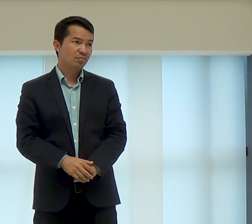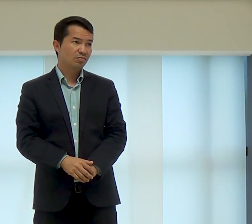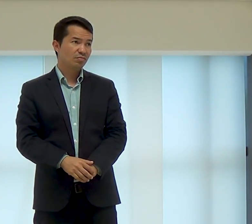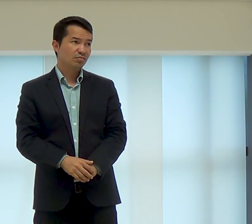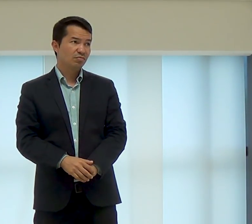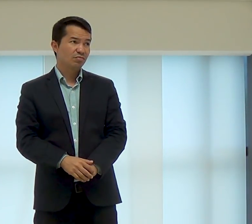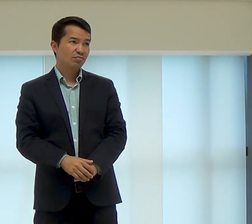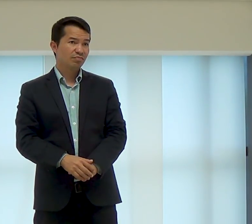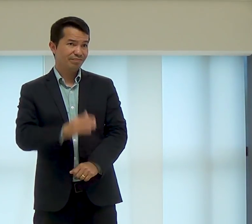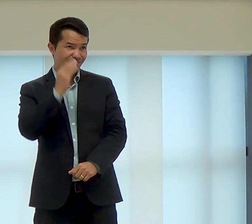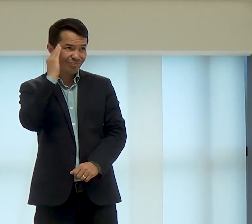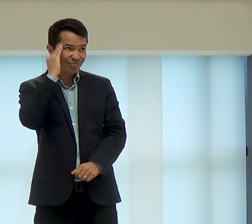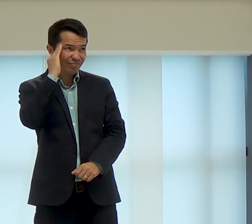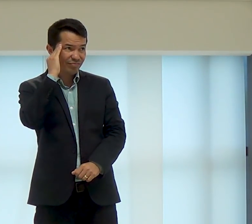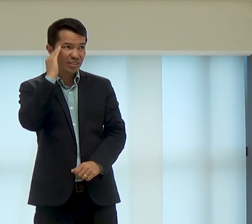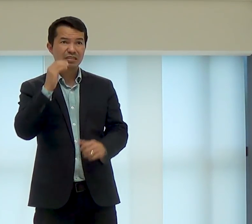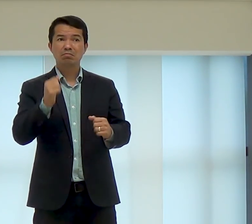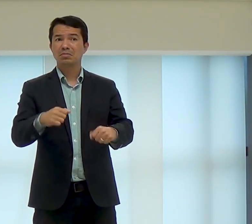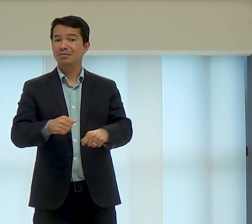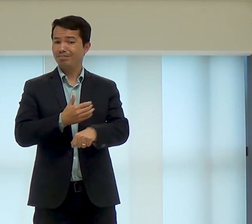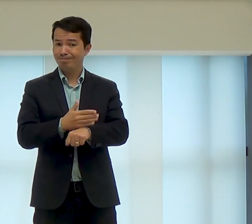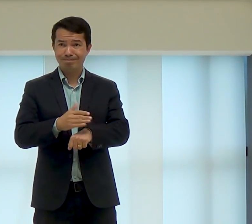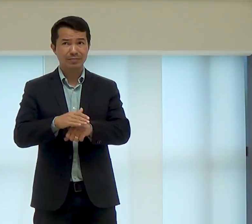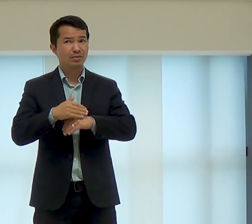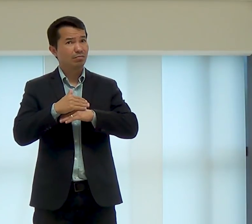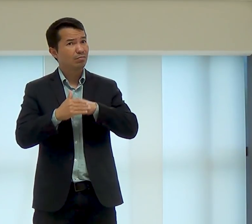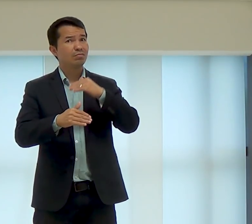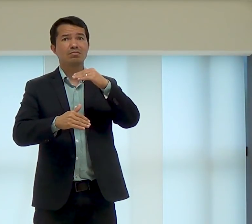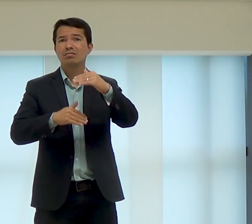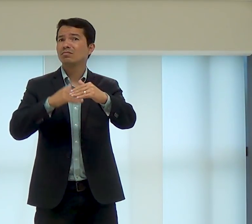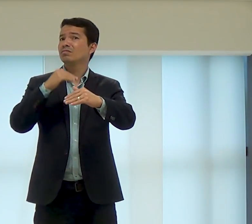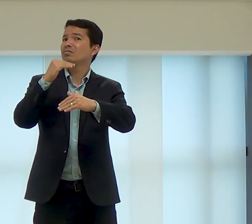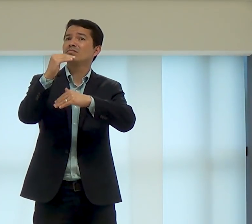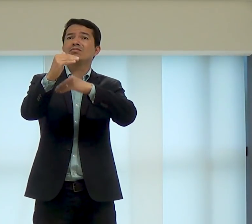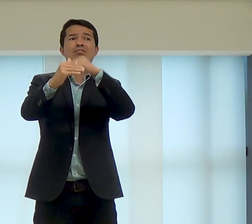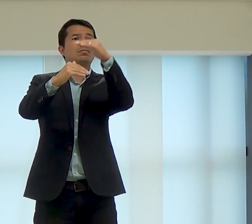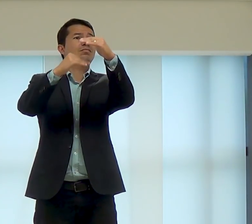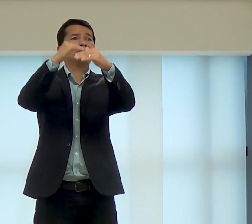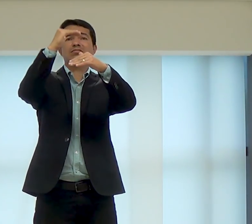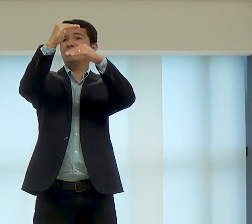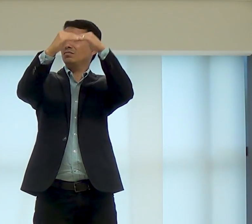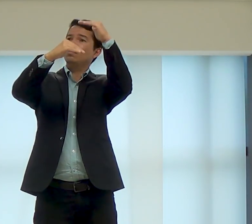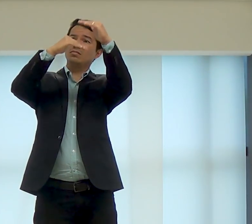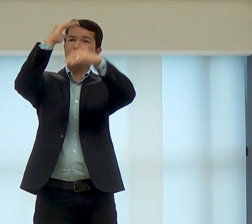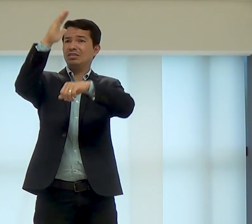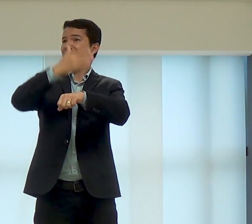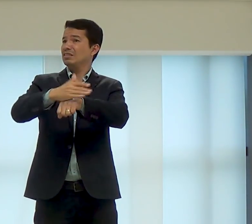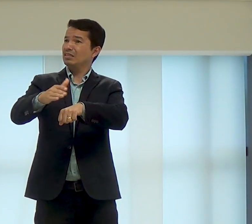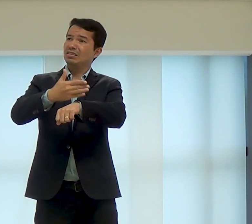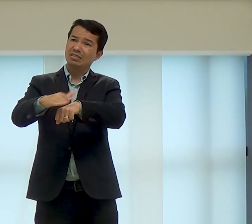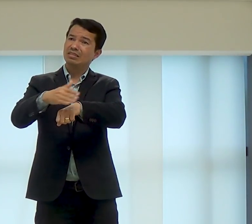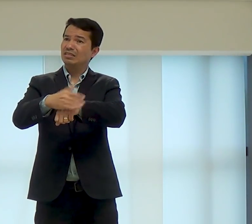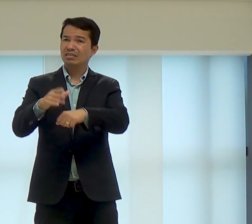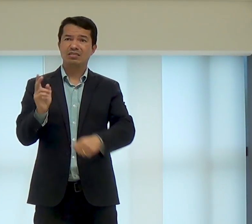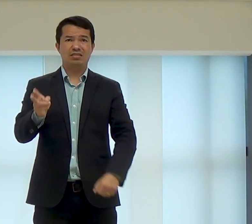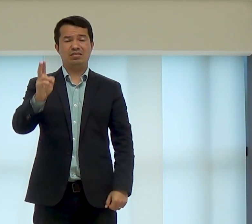vira os cultos, entendeu? Esse é um exercício diário, uma caminhada diária, sempre,